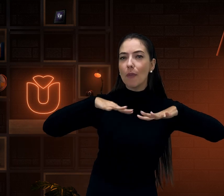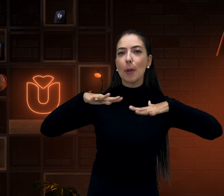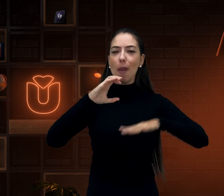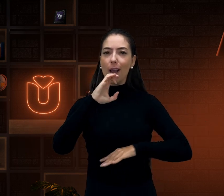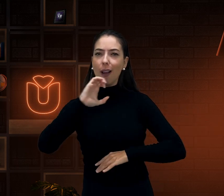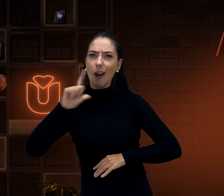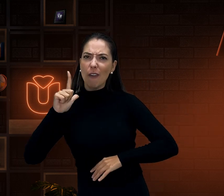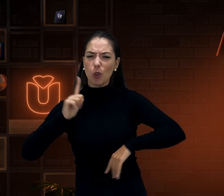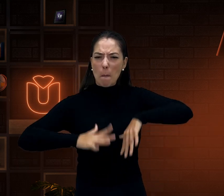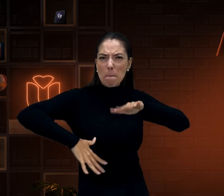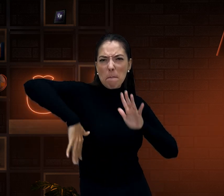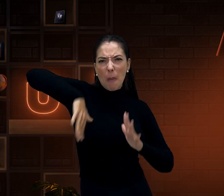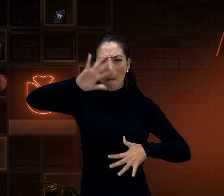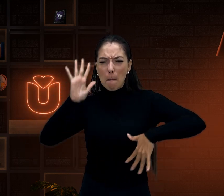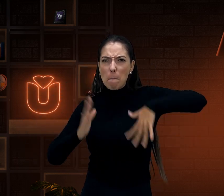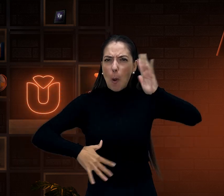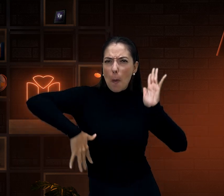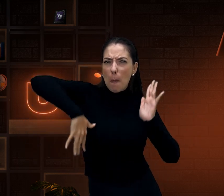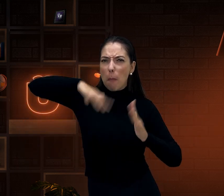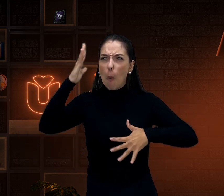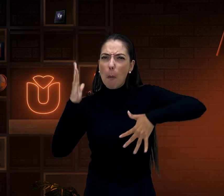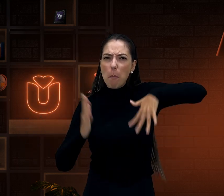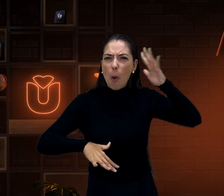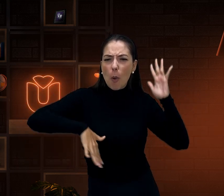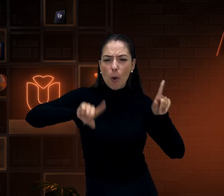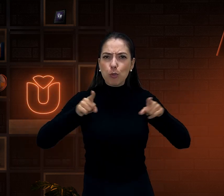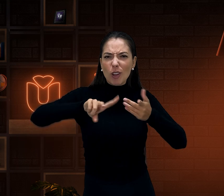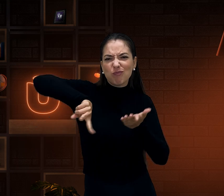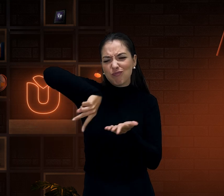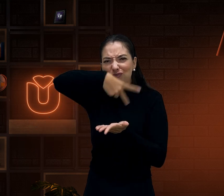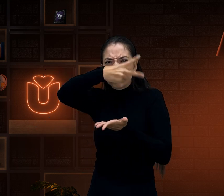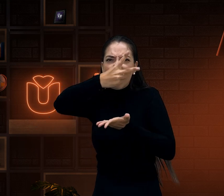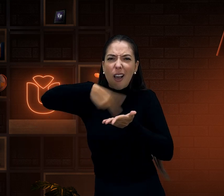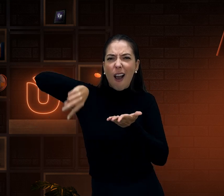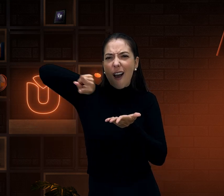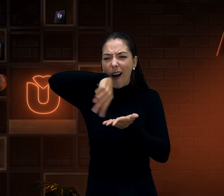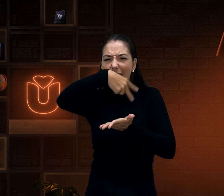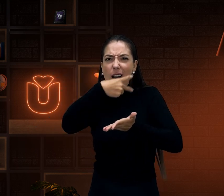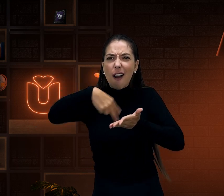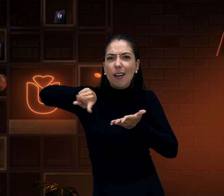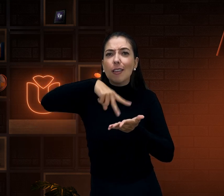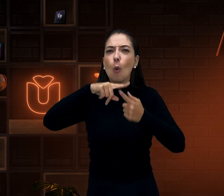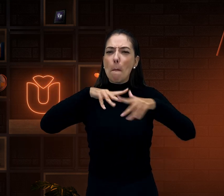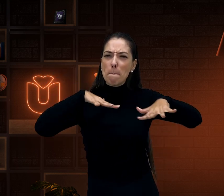movimento, uso de classificadores, mover o corpo, ter a expressão, dançar durante a música.